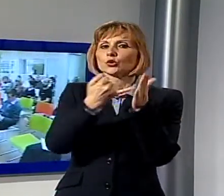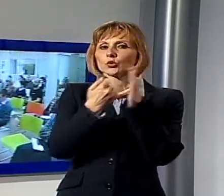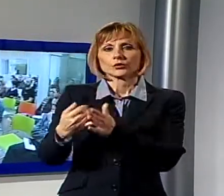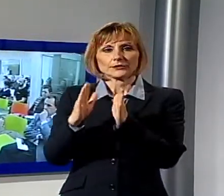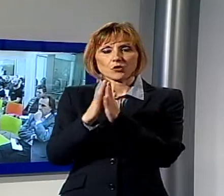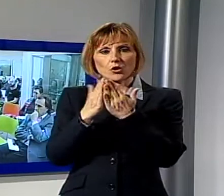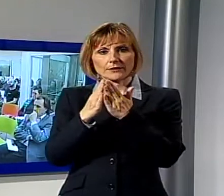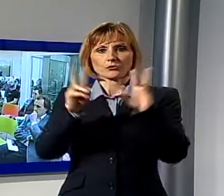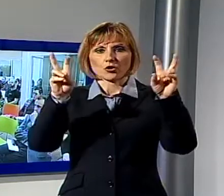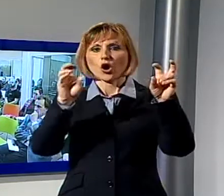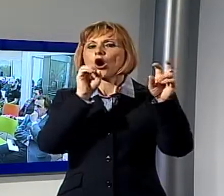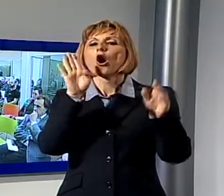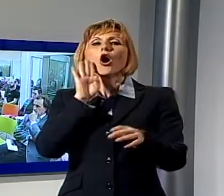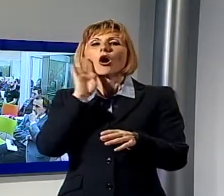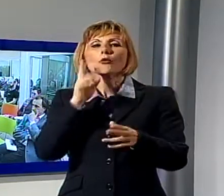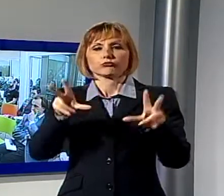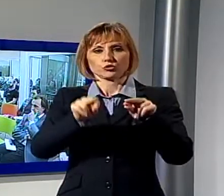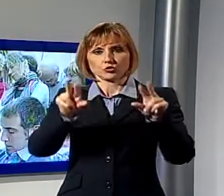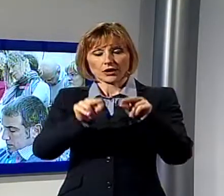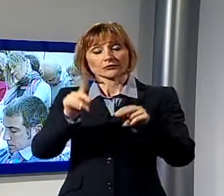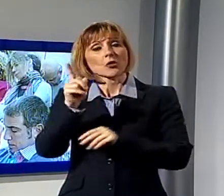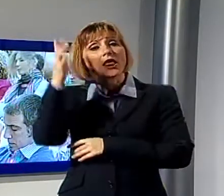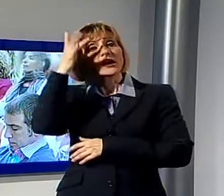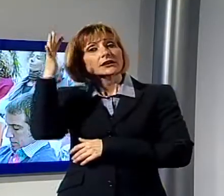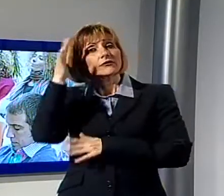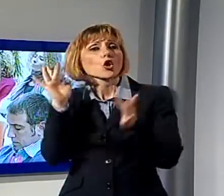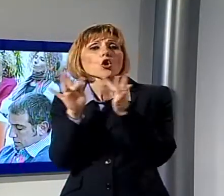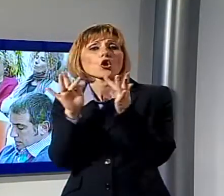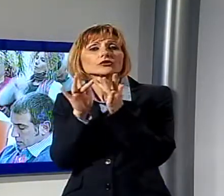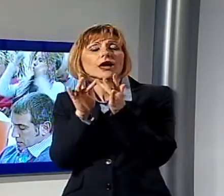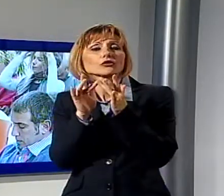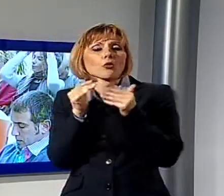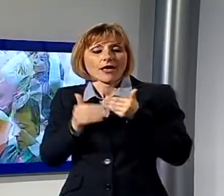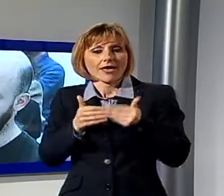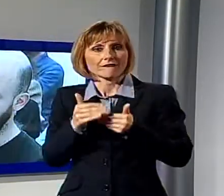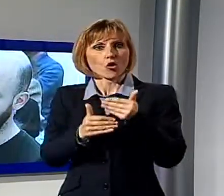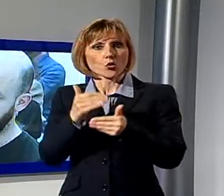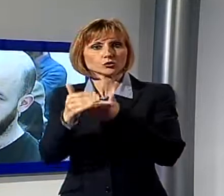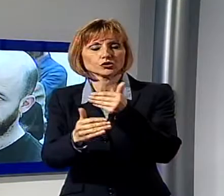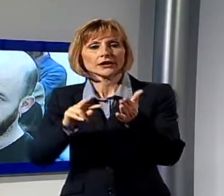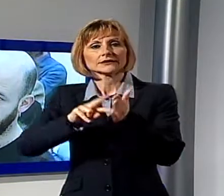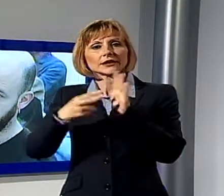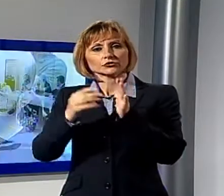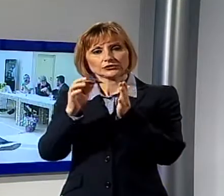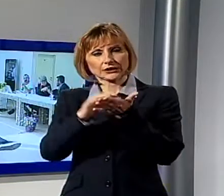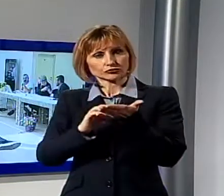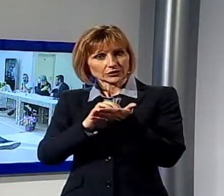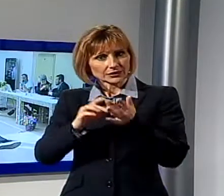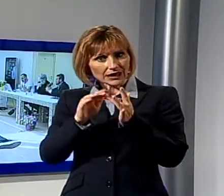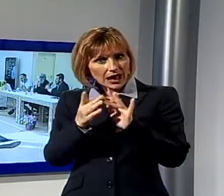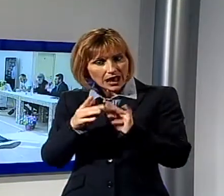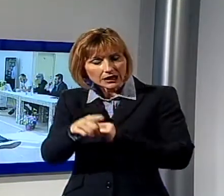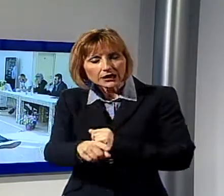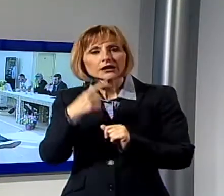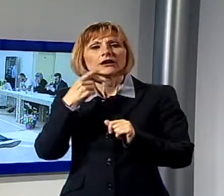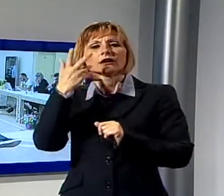Pluralis, una profonda riflessione sull'approccio all'evoluzione delle tecnologie digitali che evidenzia la necessità per l